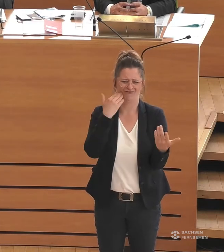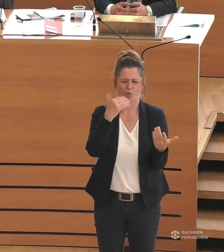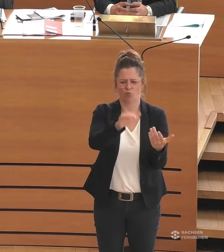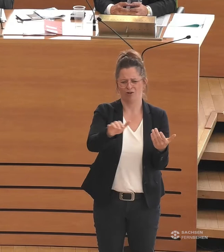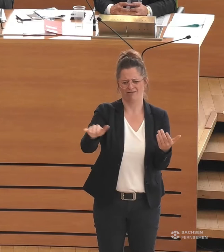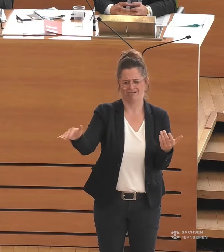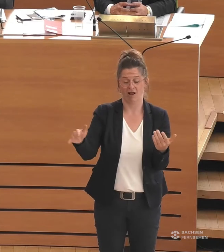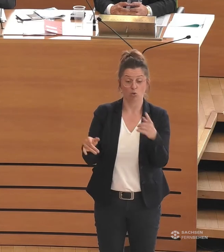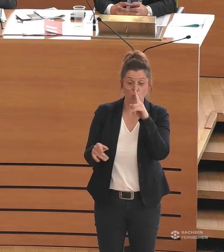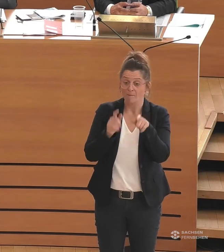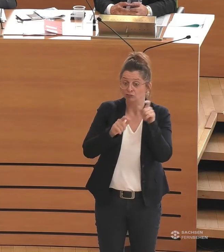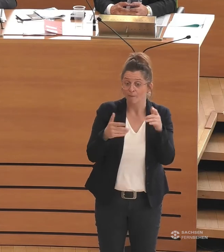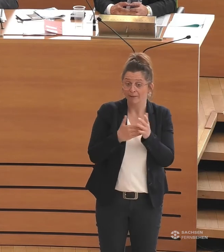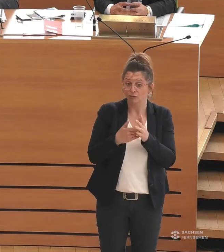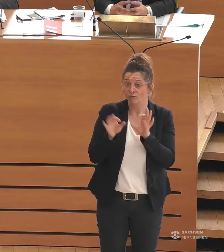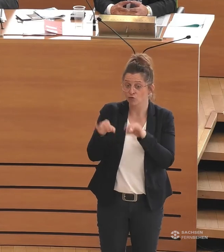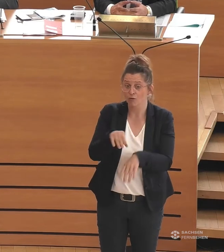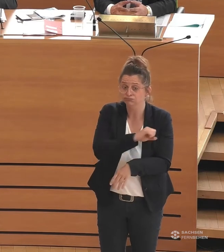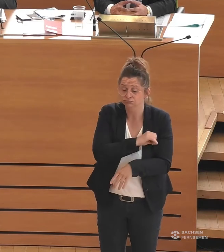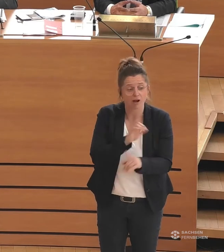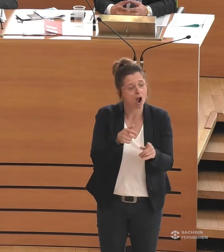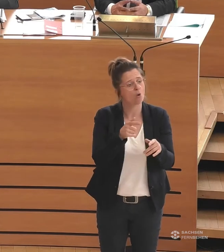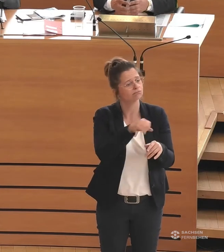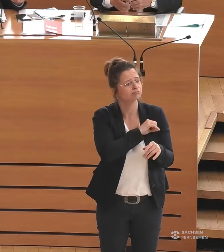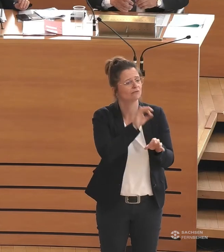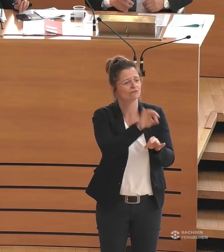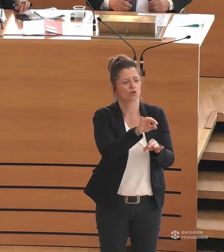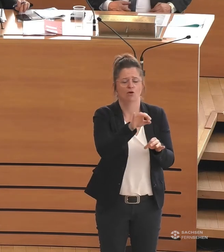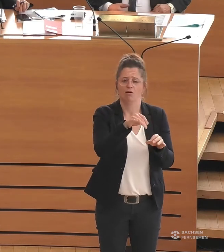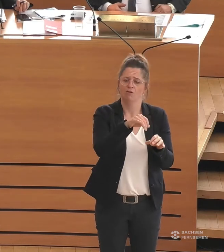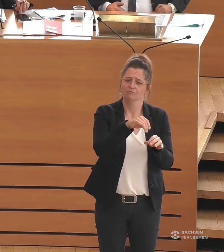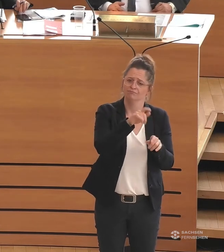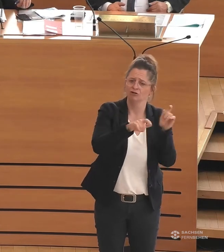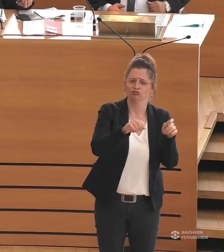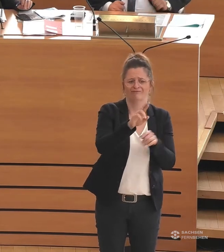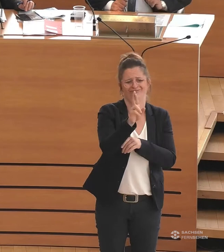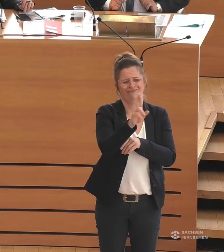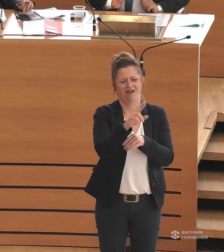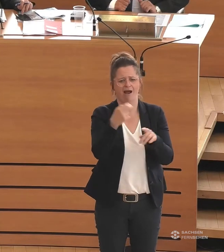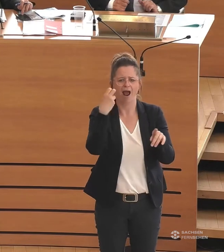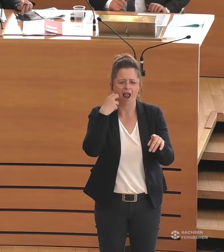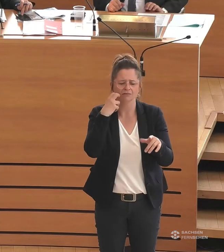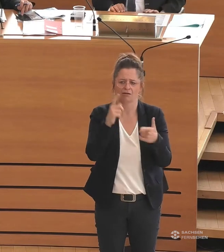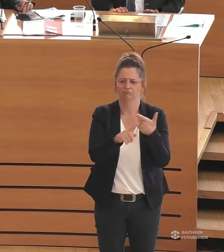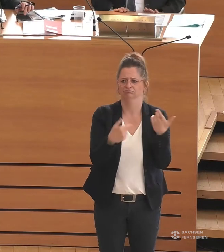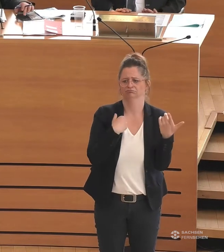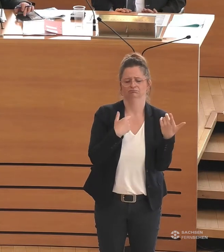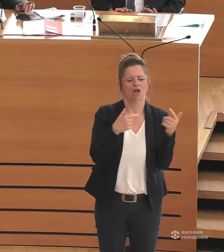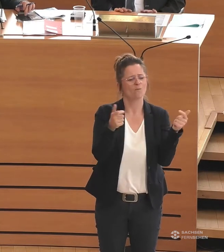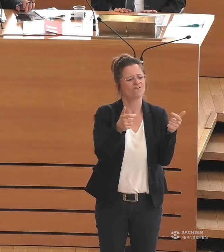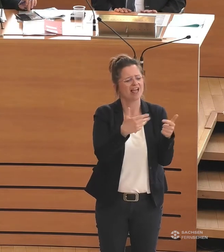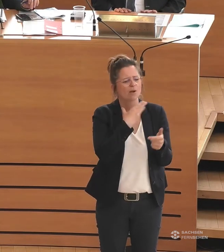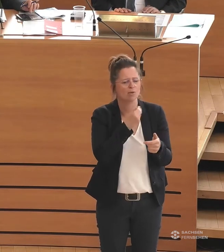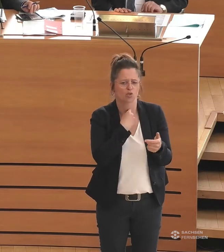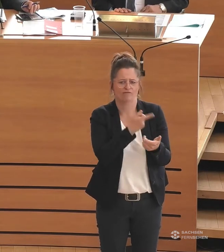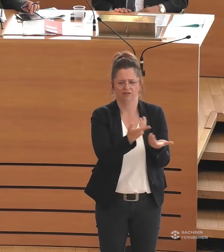um Menschen mit Behinderung, sondern auch um ältere Menschen, zum Beispiel Pflegebedürftige, die dann auch in